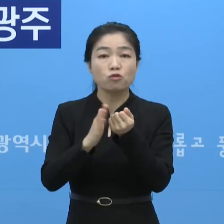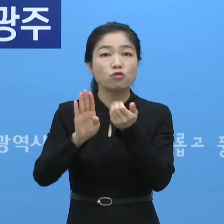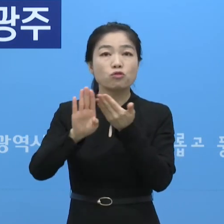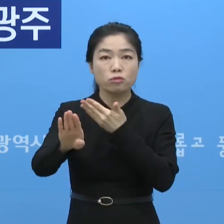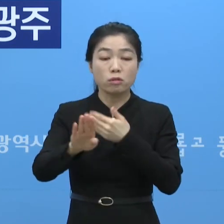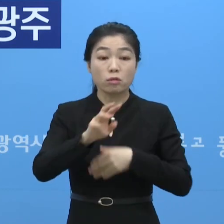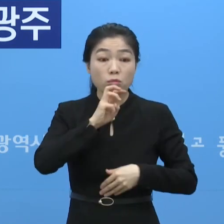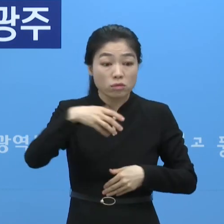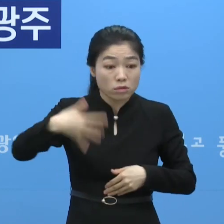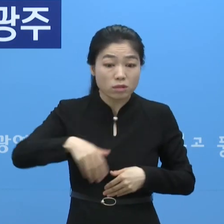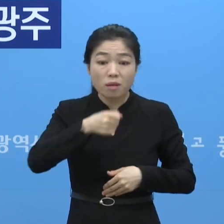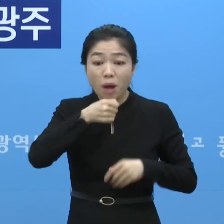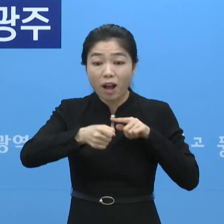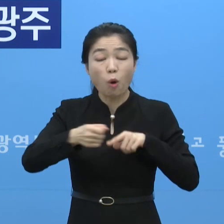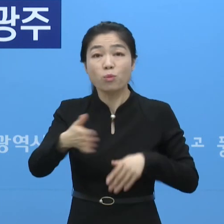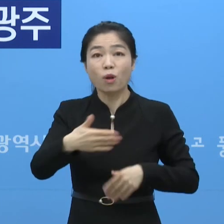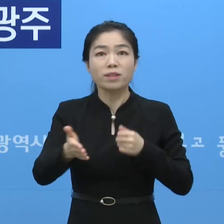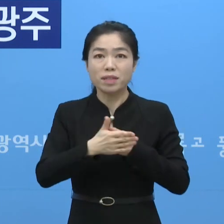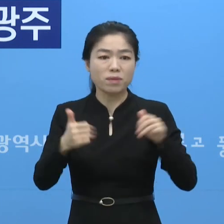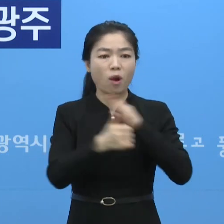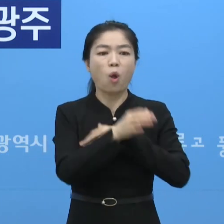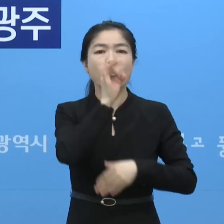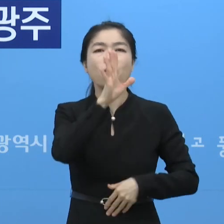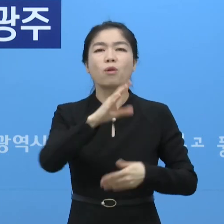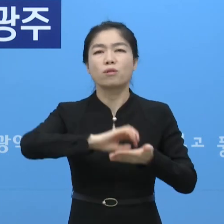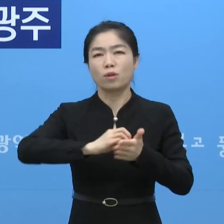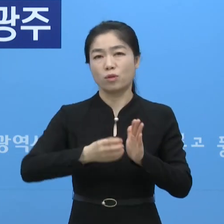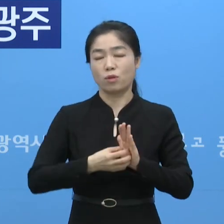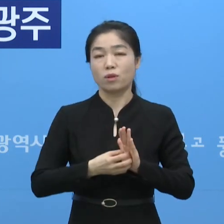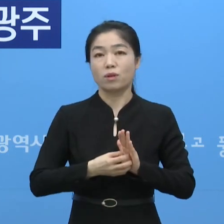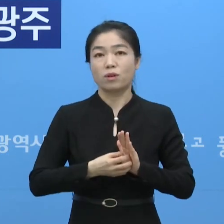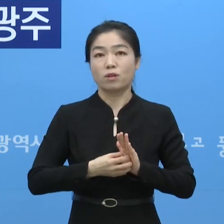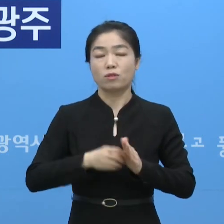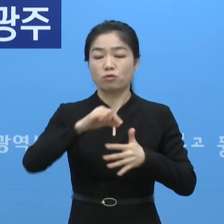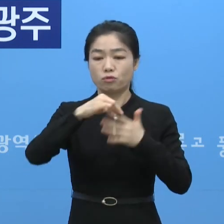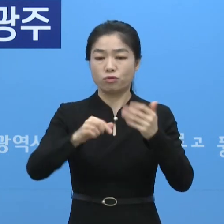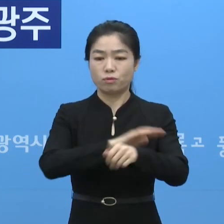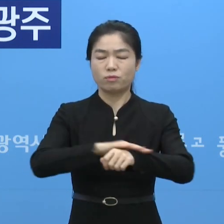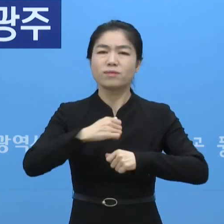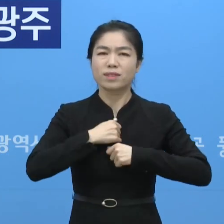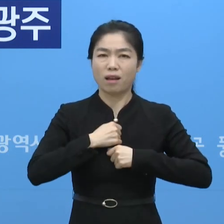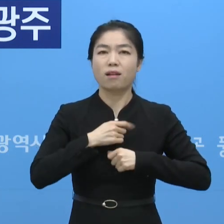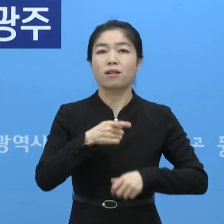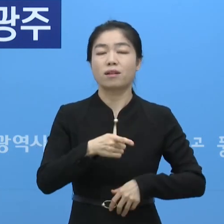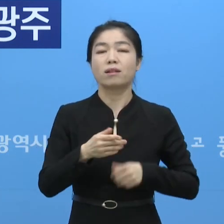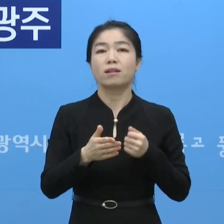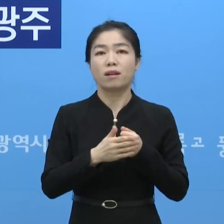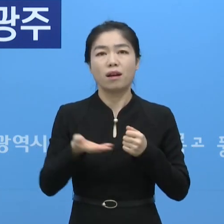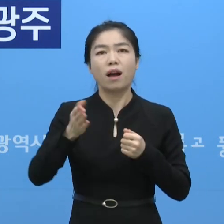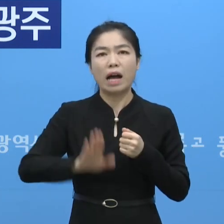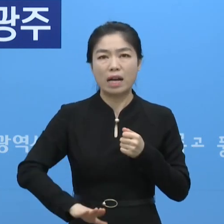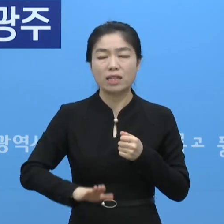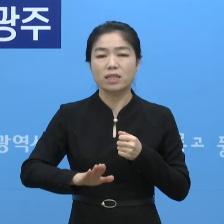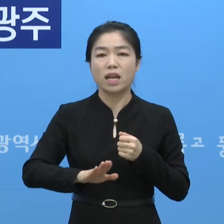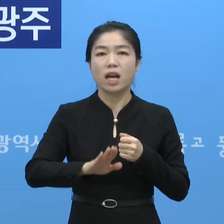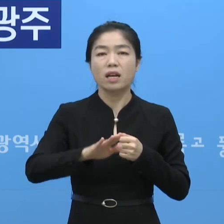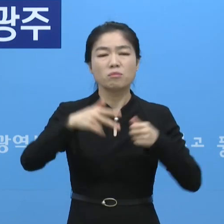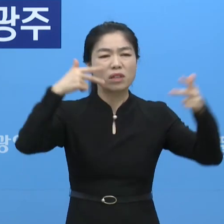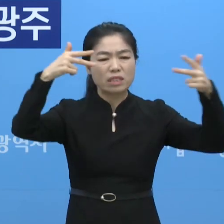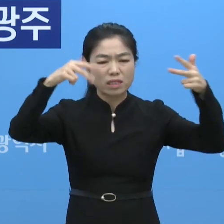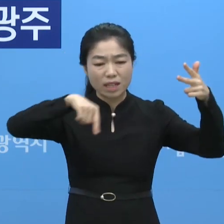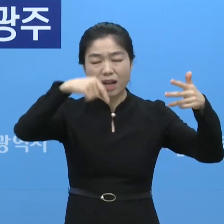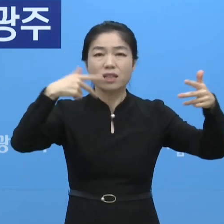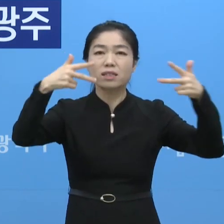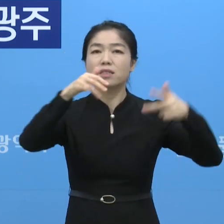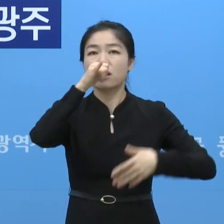마이크가 없기 때문에 들어갈 수 없는 시스템을 갖출 정도로 수칙 준수를 잘 하고 있었는데 이제 노래방 안에 CCTV가 없다